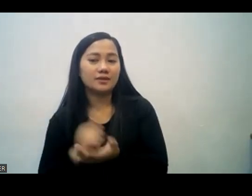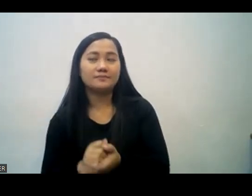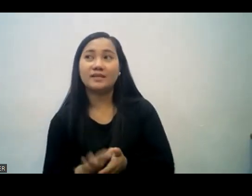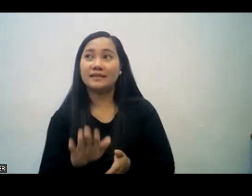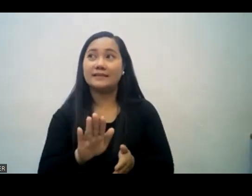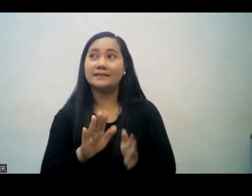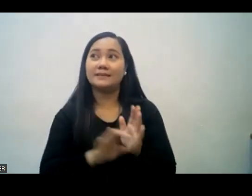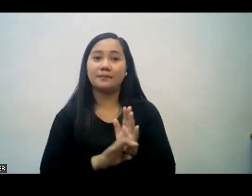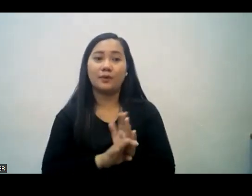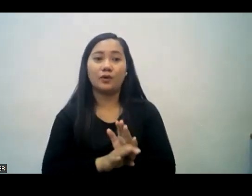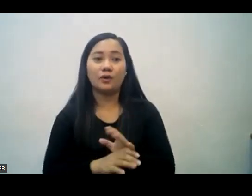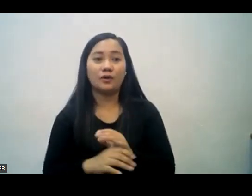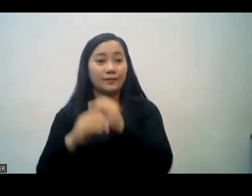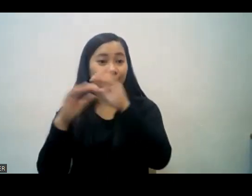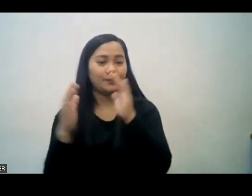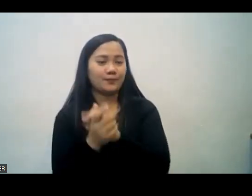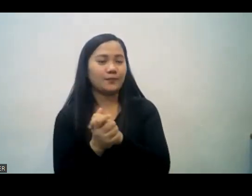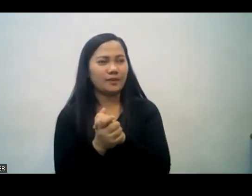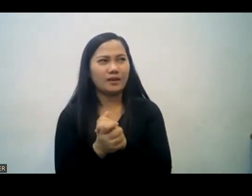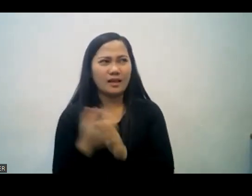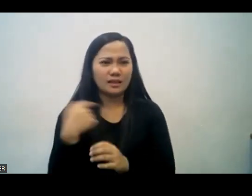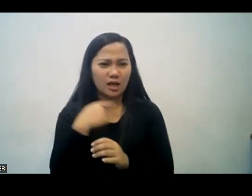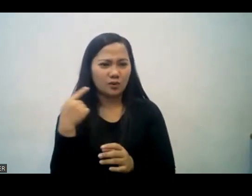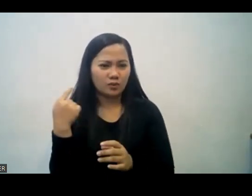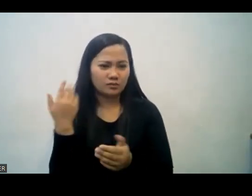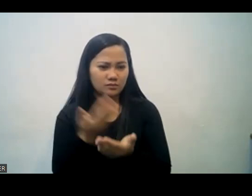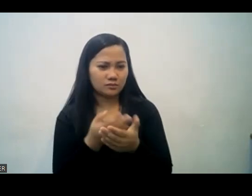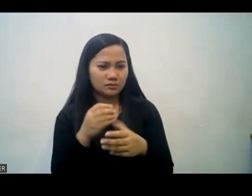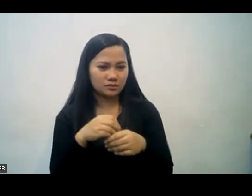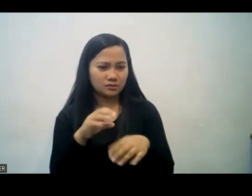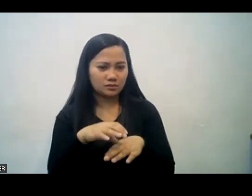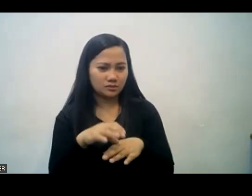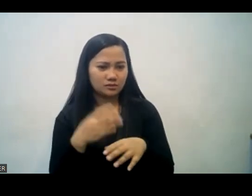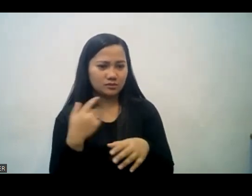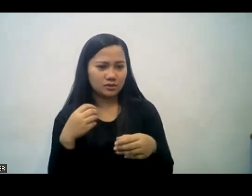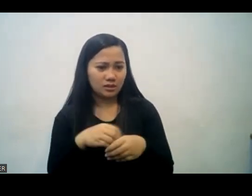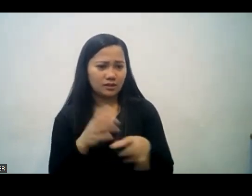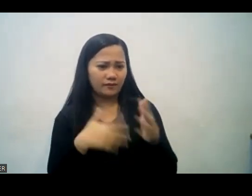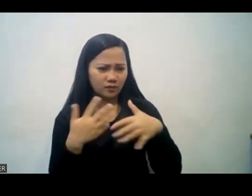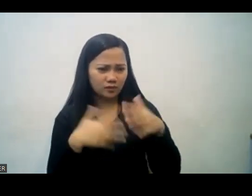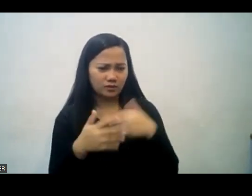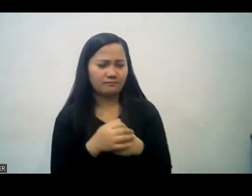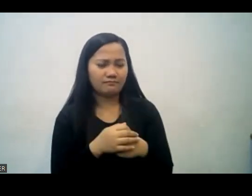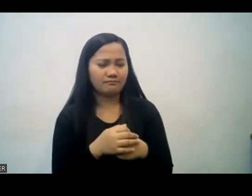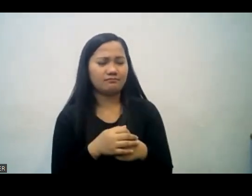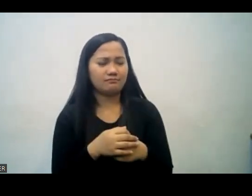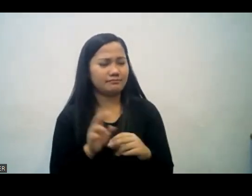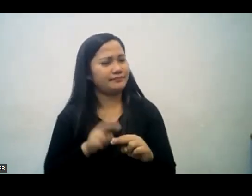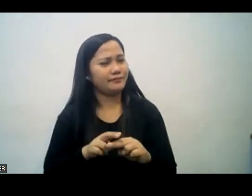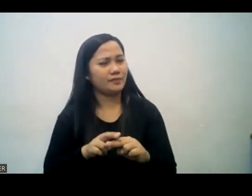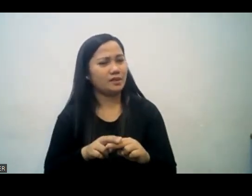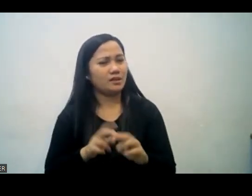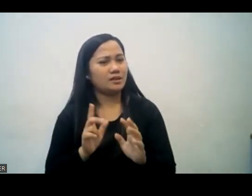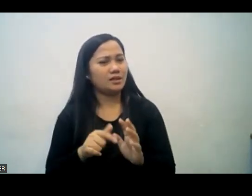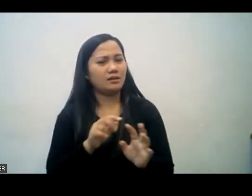somebody absent we have to have interest about that kaya kapag kunwari sa ating